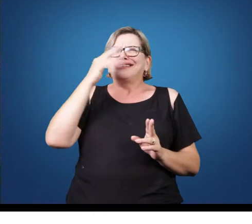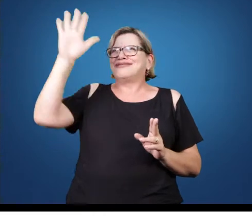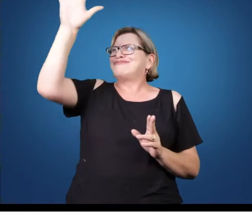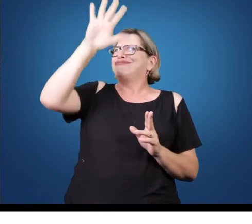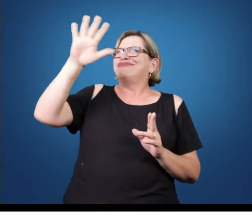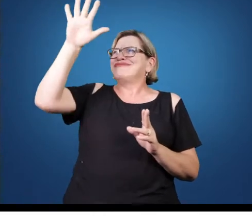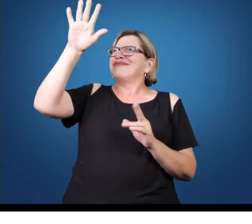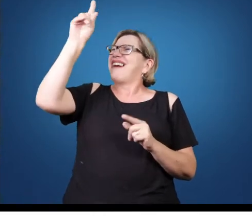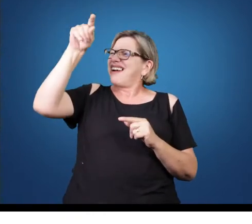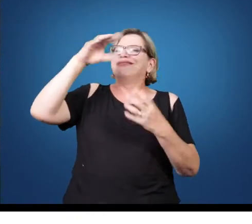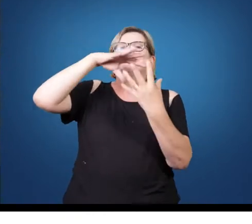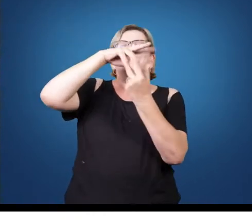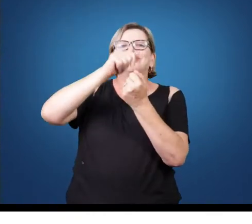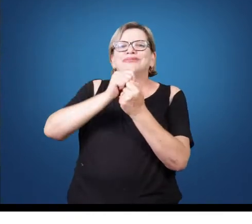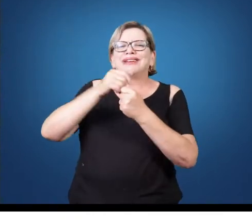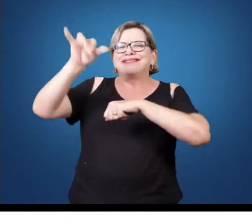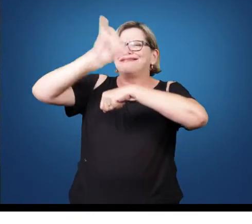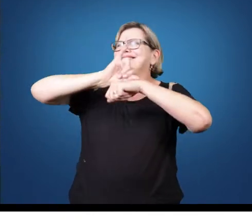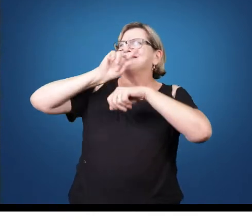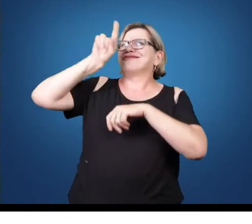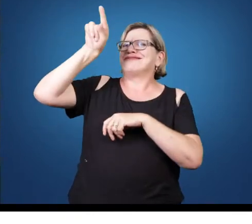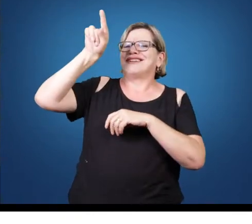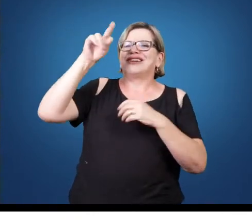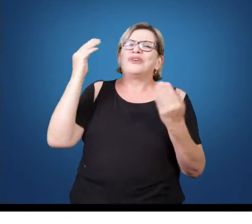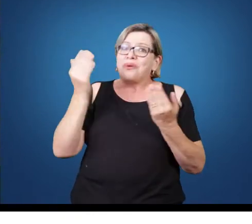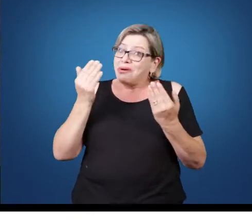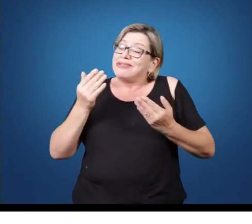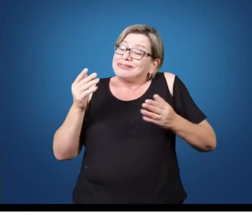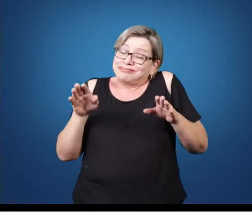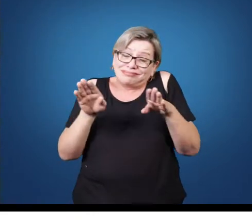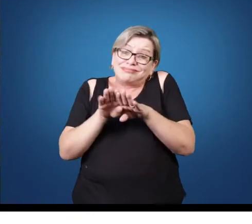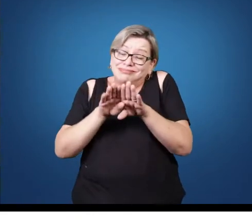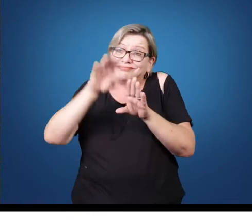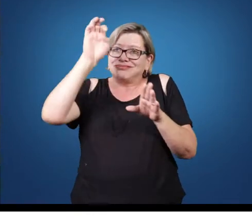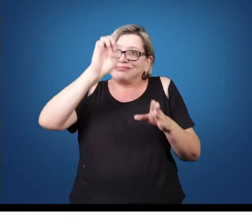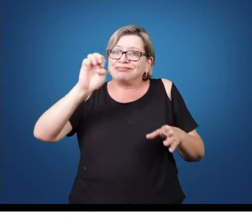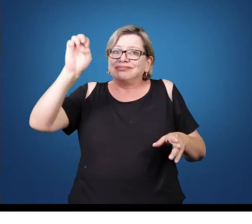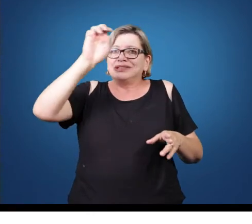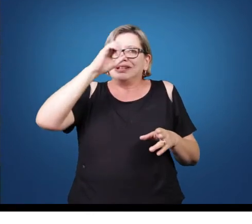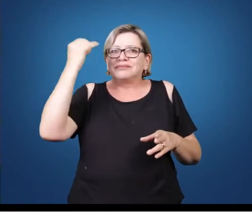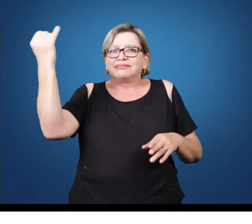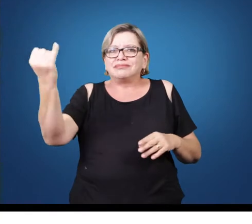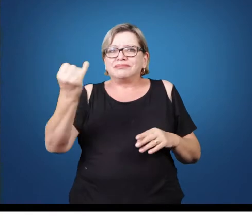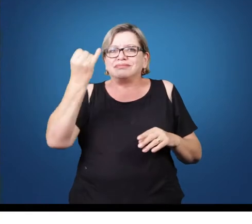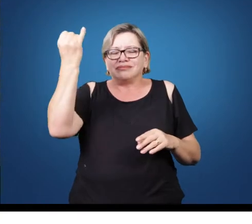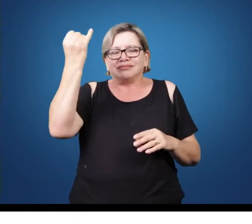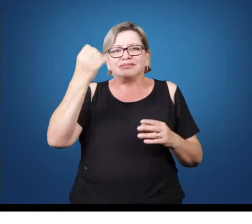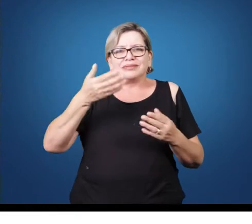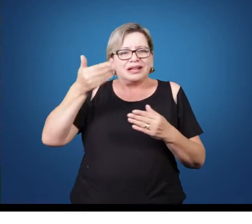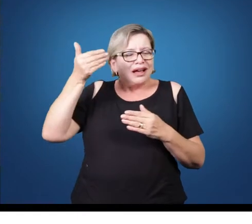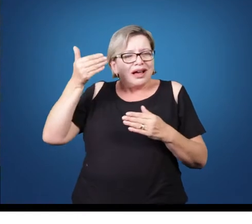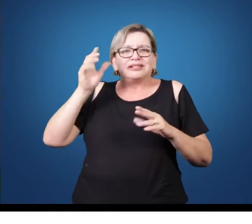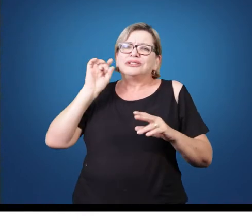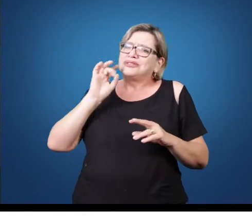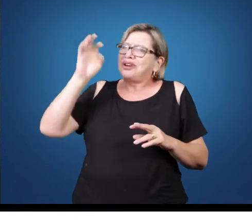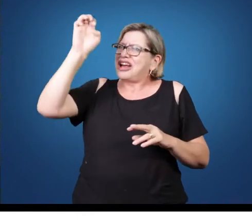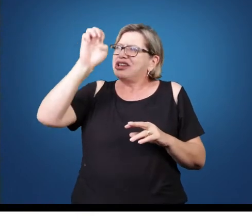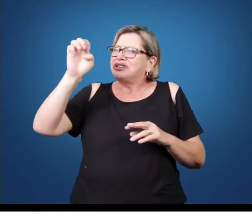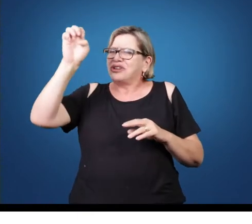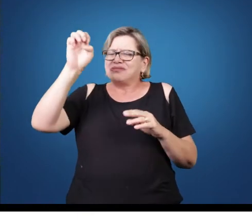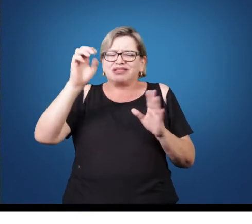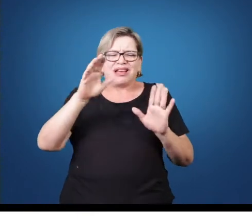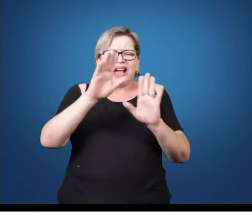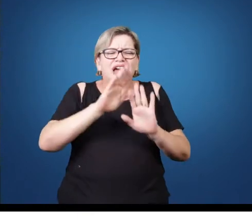falando, o centro do mundo era a Europa, o centro do mundo ainda é, mas o centro do mundo era a Europa, basicamente só existia a Europa, o resto do mundo eram